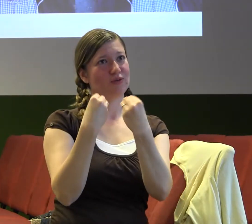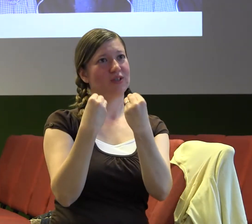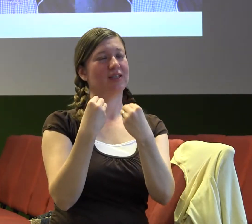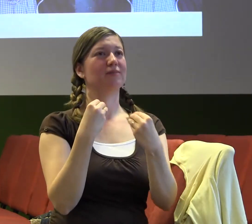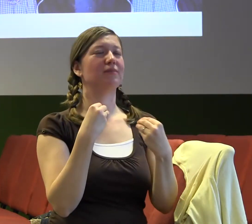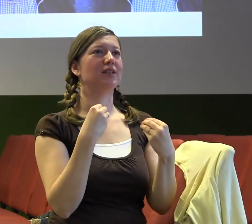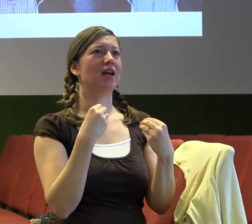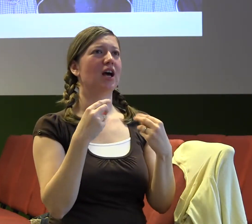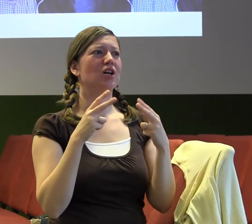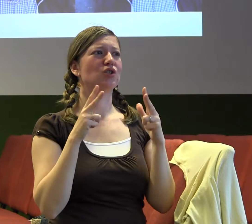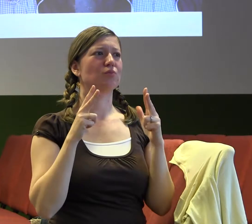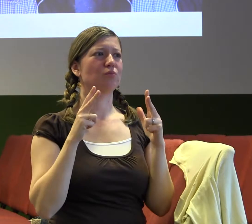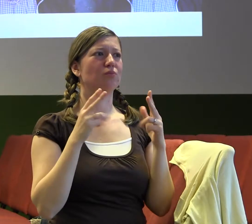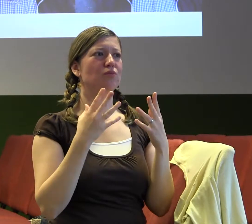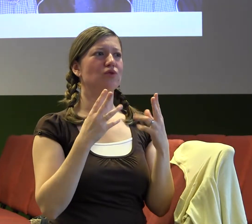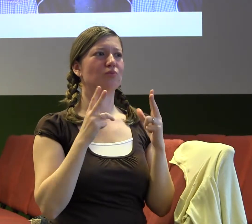ale je to možné. Jde to.